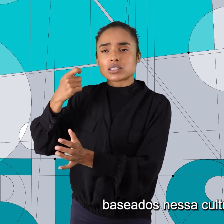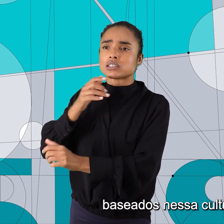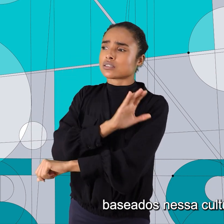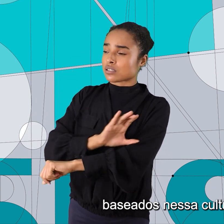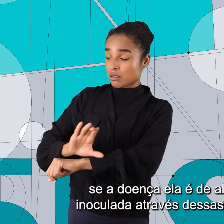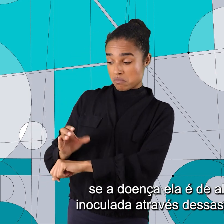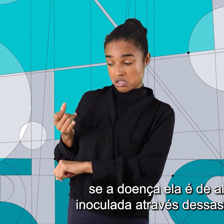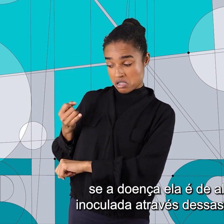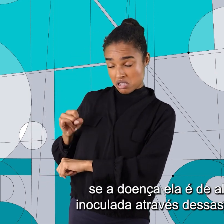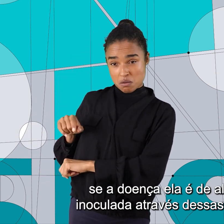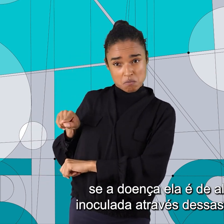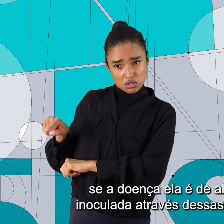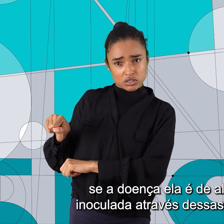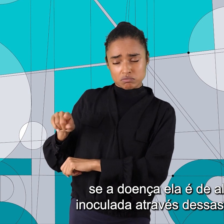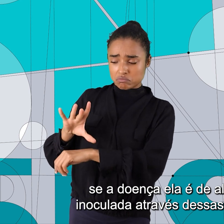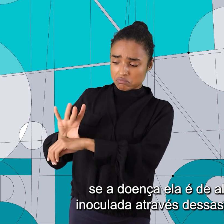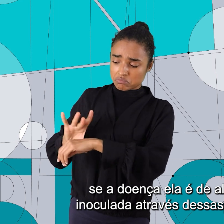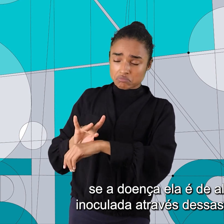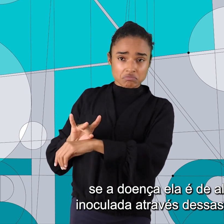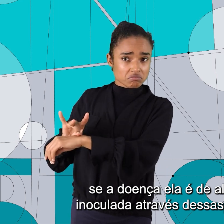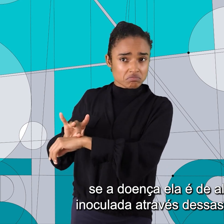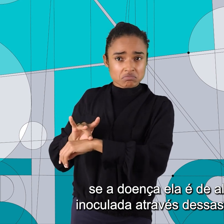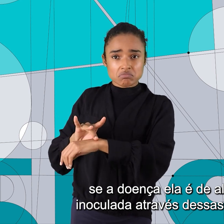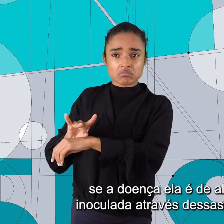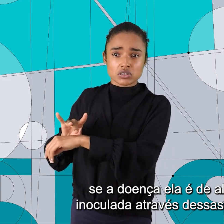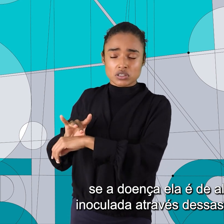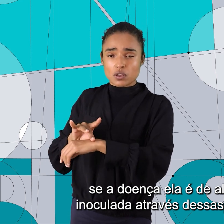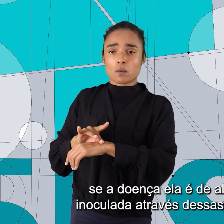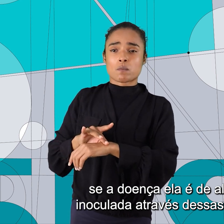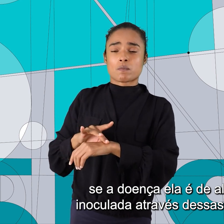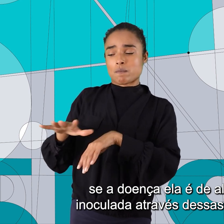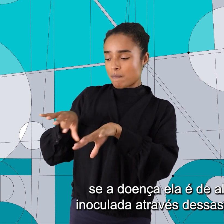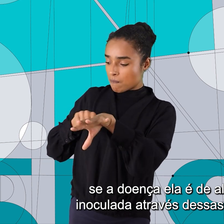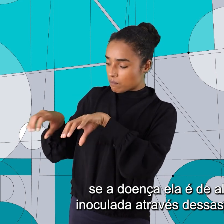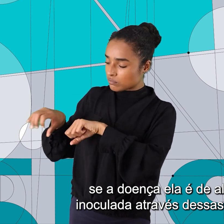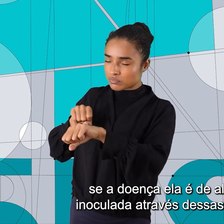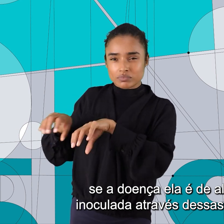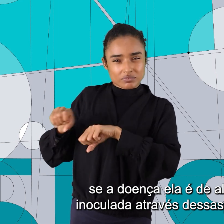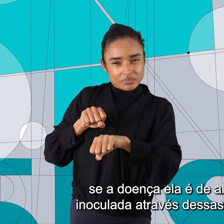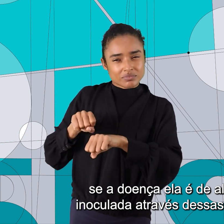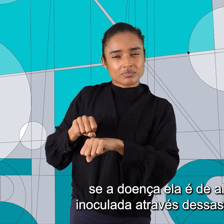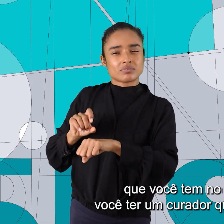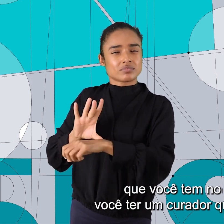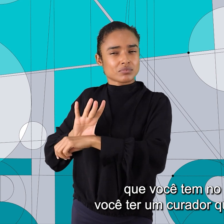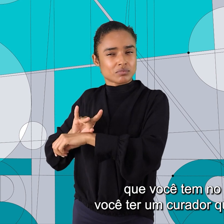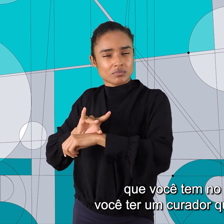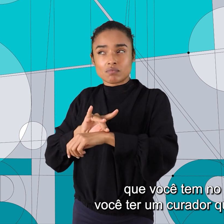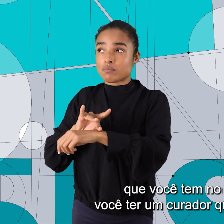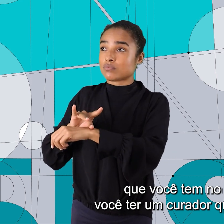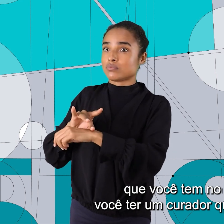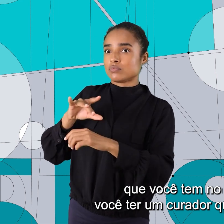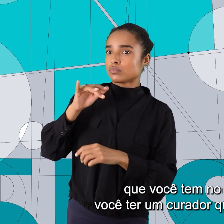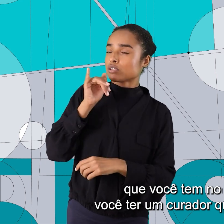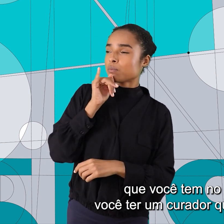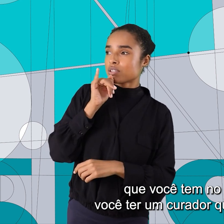africana, se a doença ela é, de alguma maneira, inoculada através dessas ações maléficas que você tem no